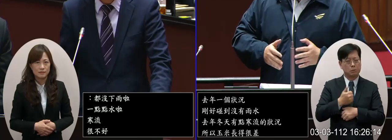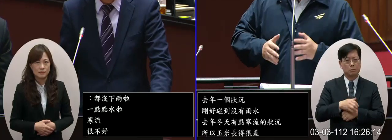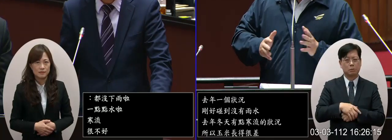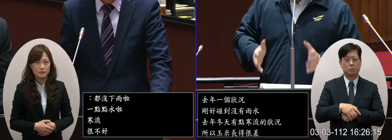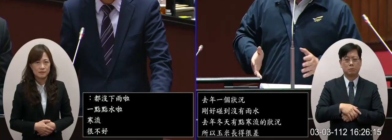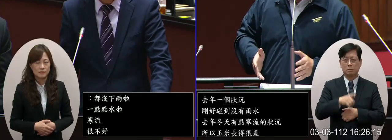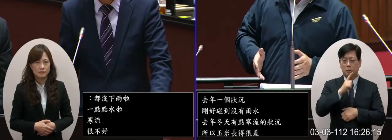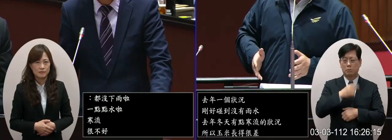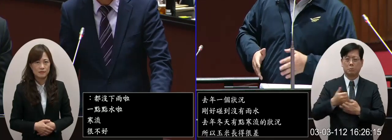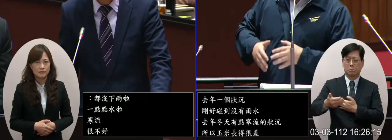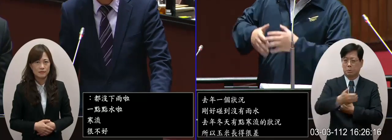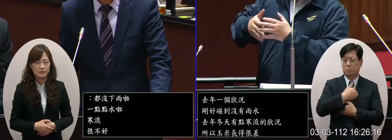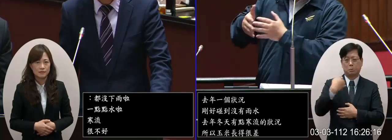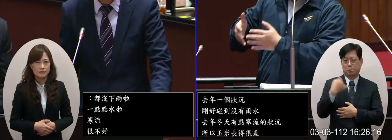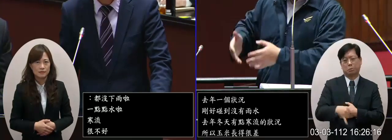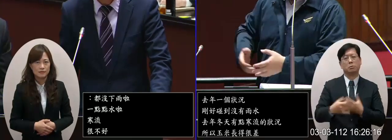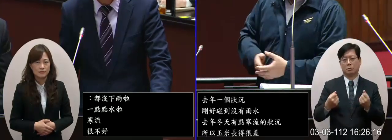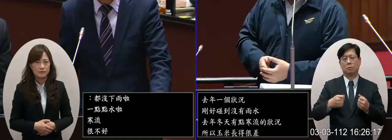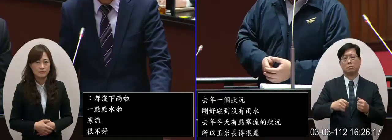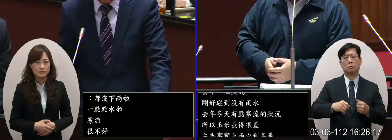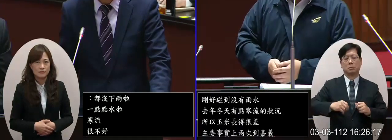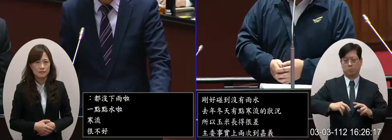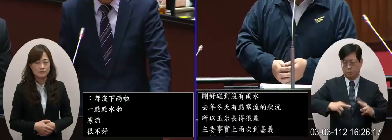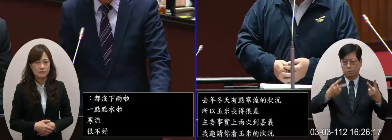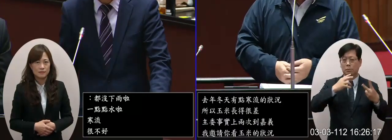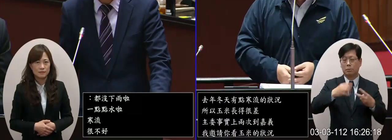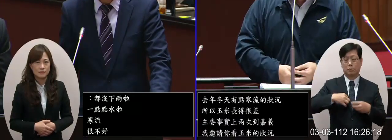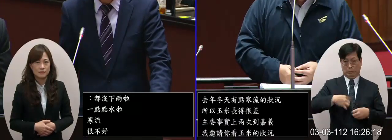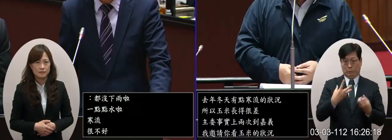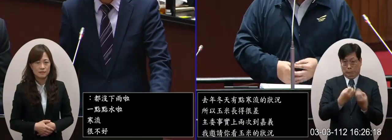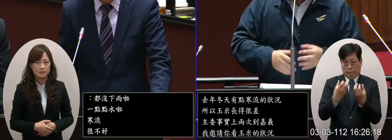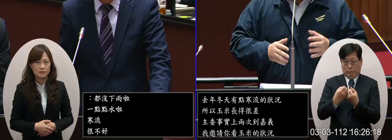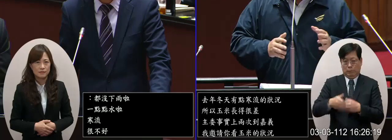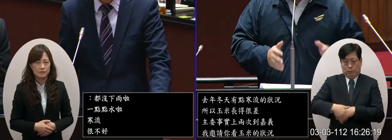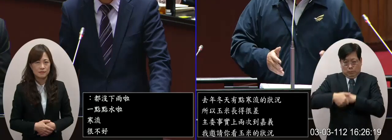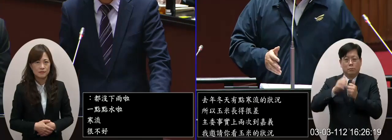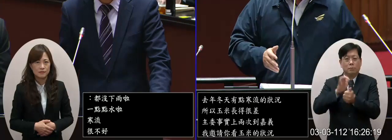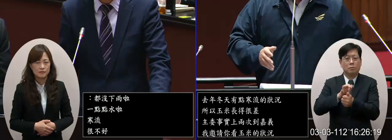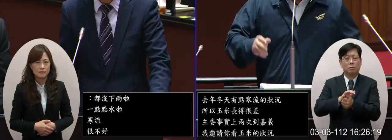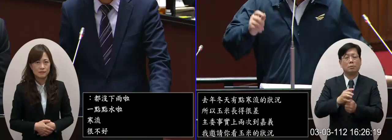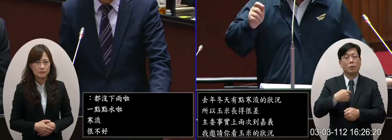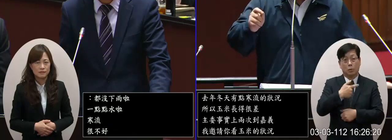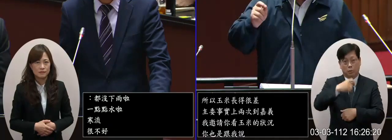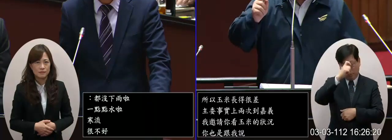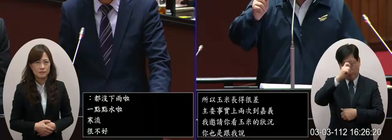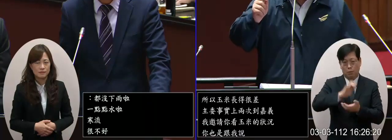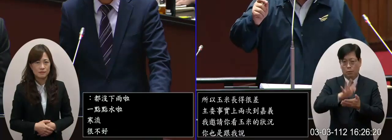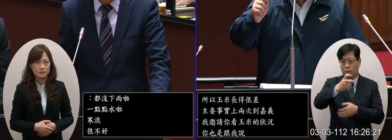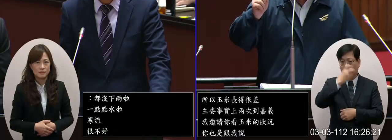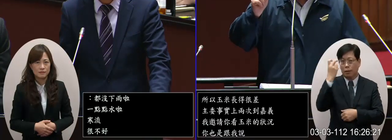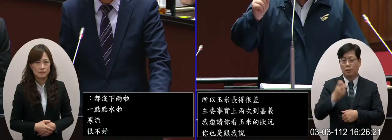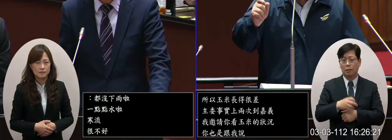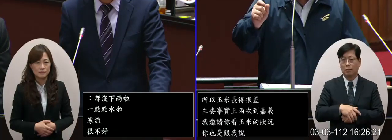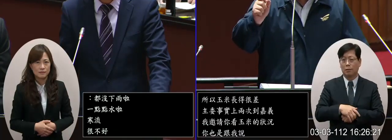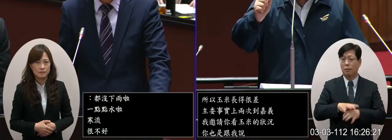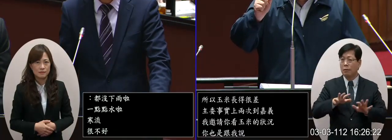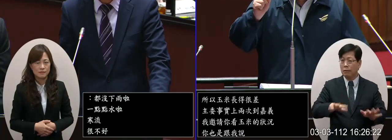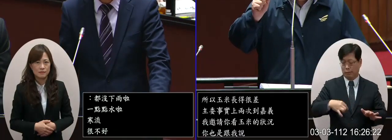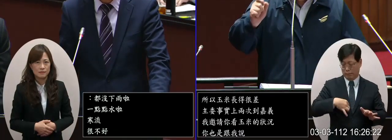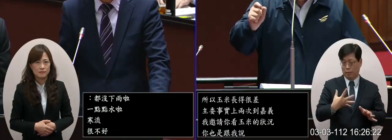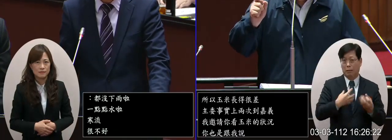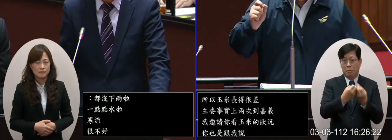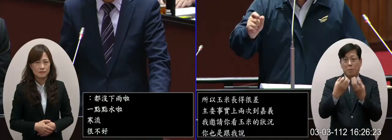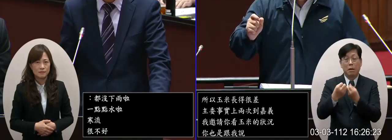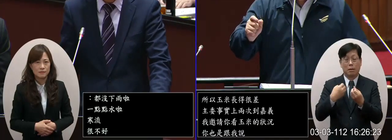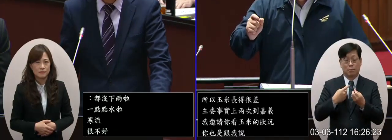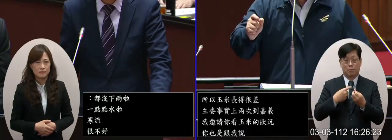淡貨水啦如果收的話你就會啟動所謂的天然災害的一個救助我們也很期待可是後來我們發現現在天然災